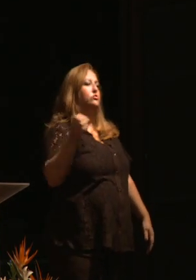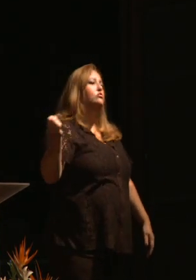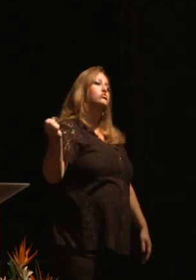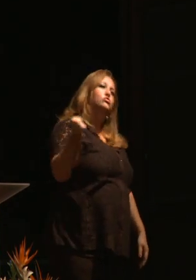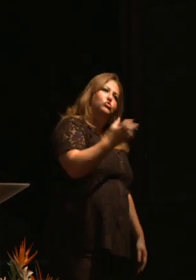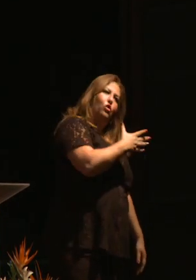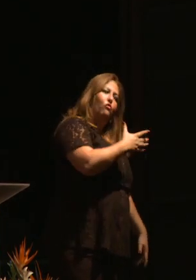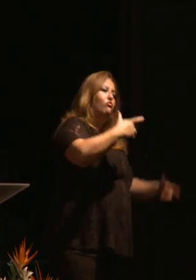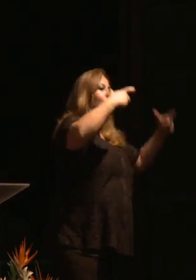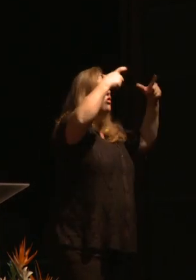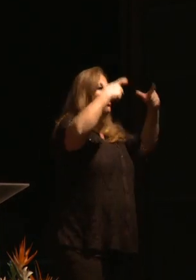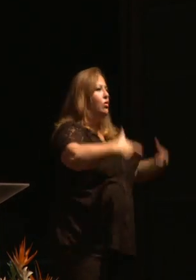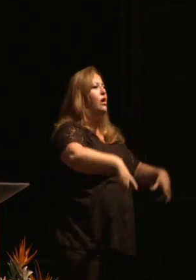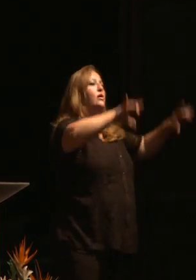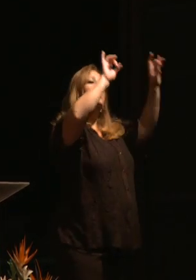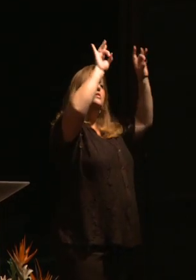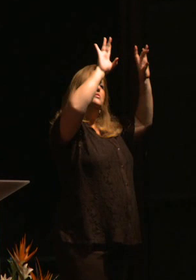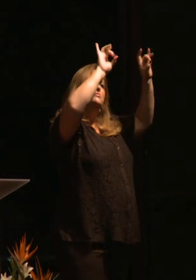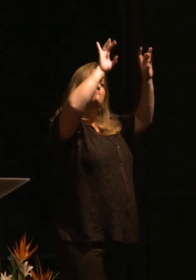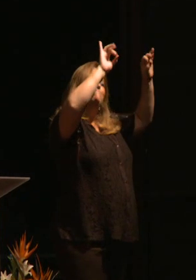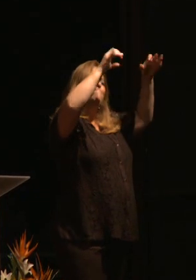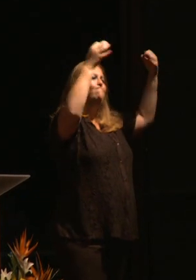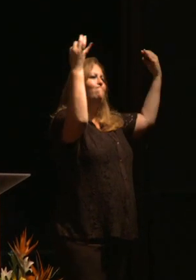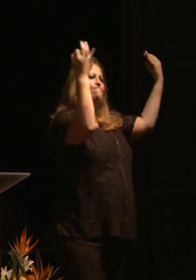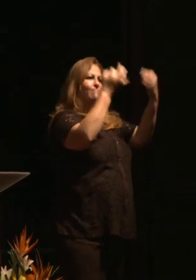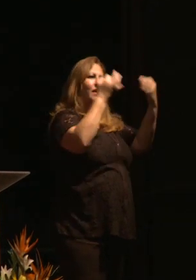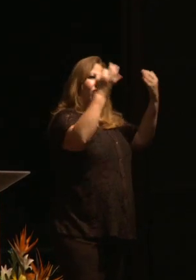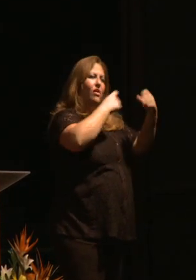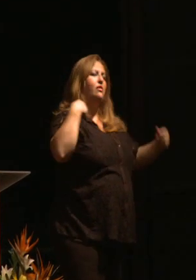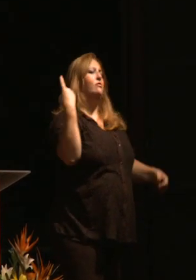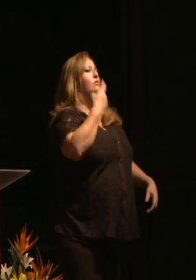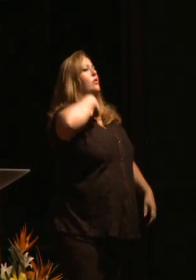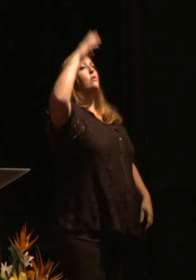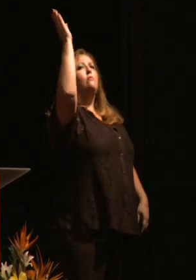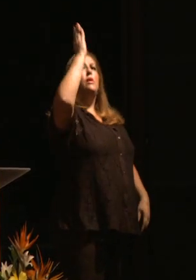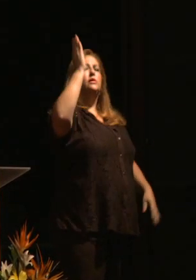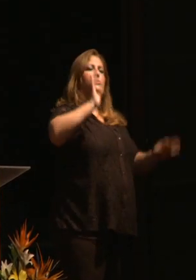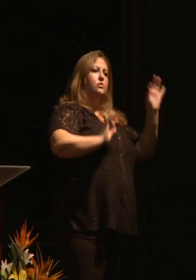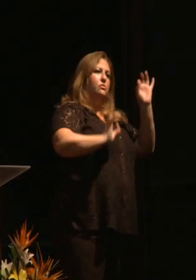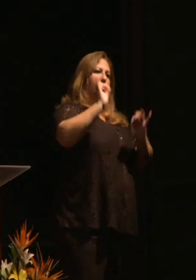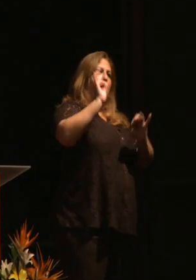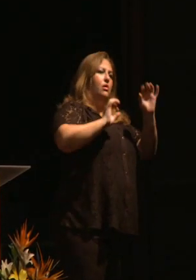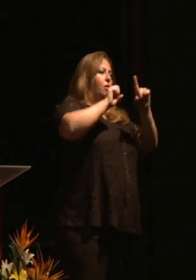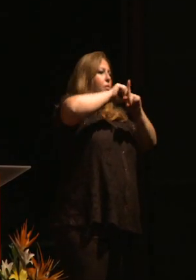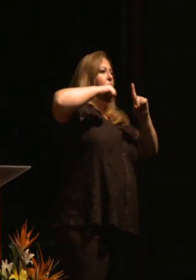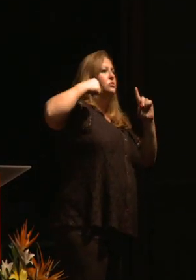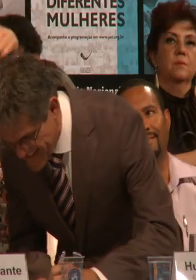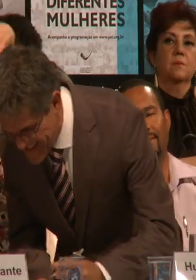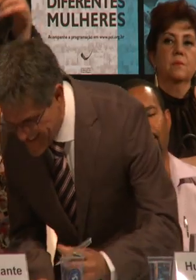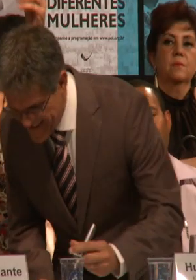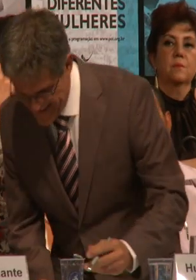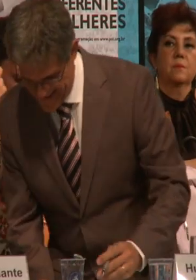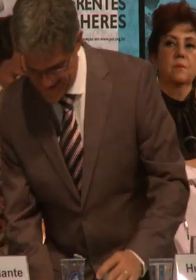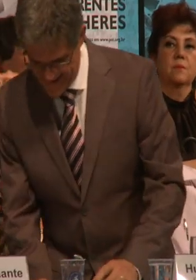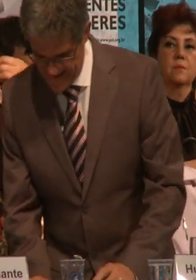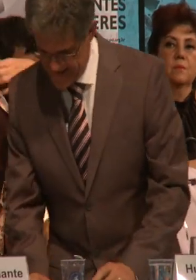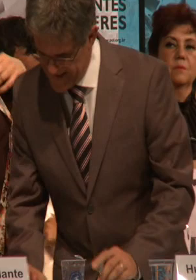patamar e como um eixo absolutamente decisivo para que o Brasil se prepare para essa sociedade do conhecimento.